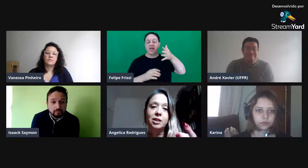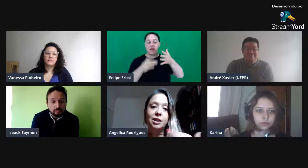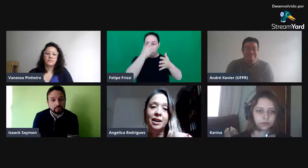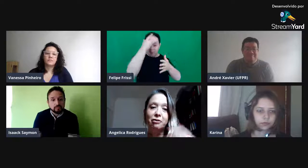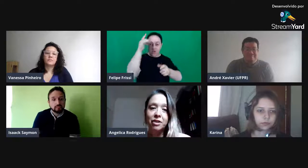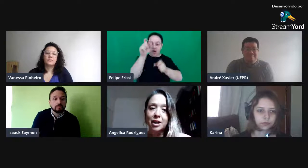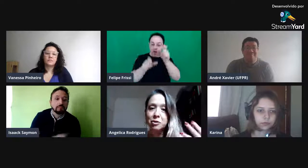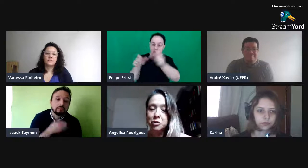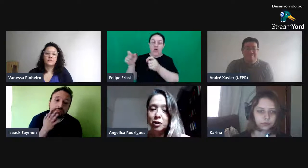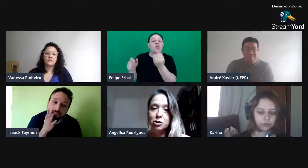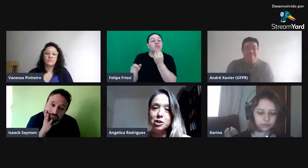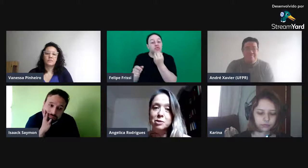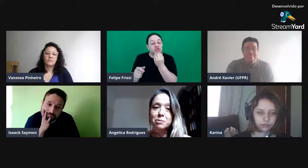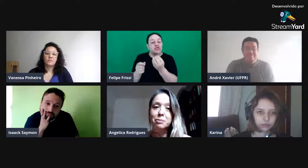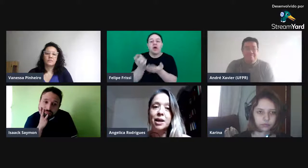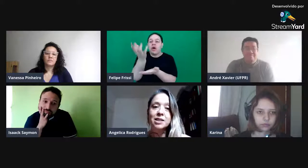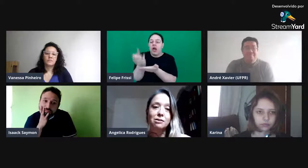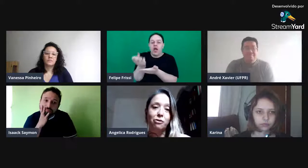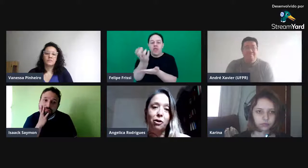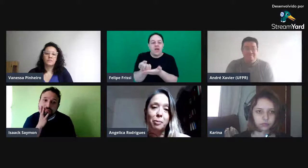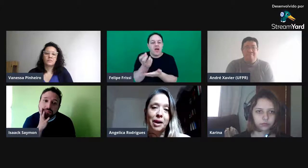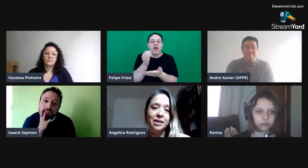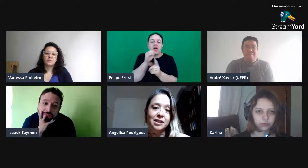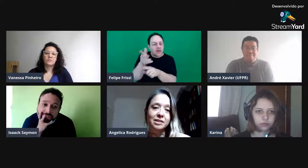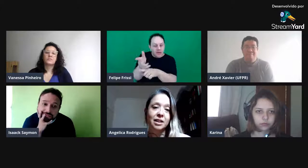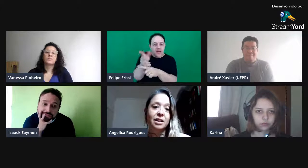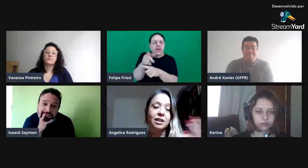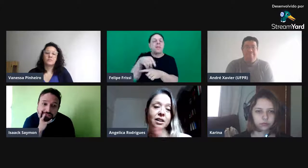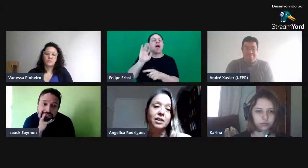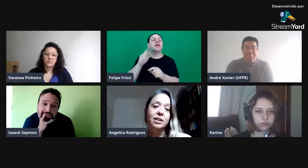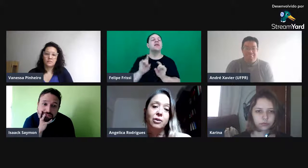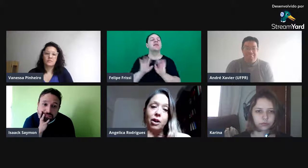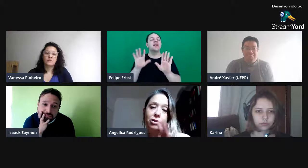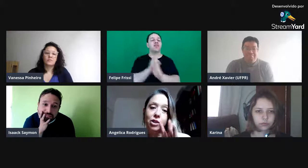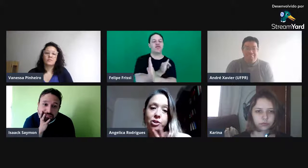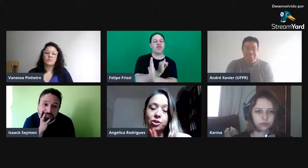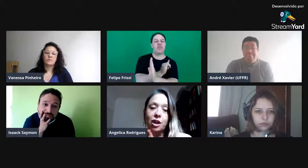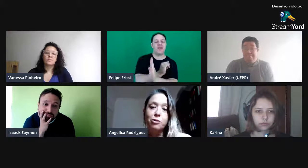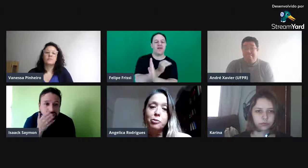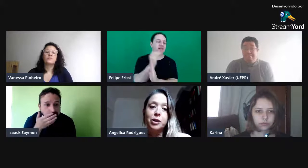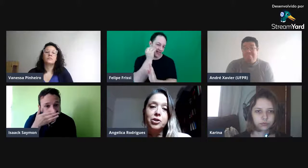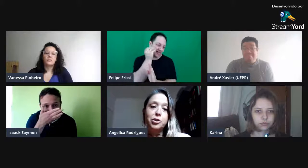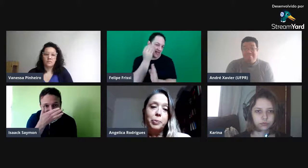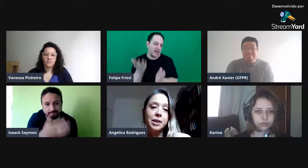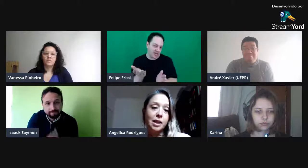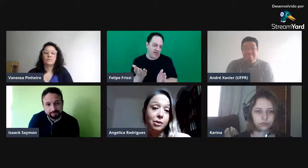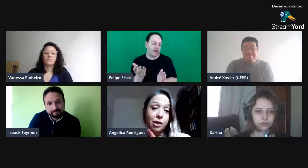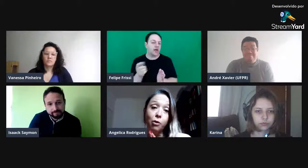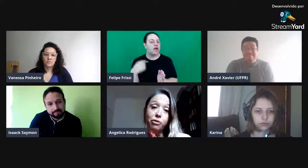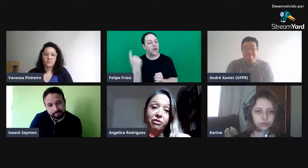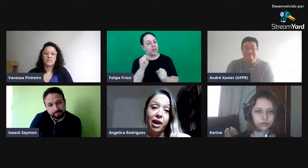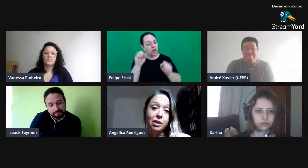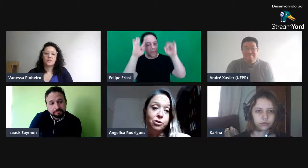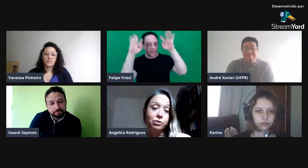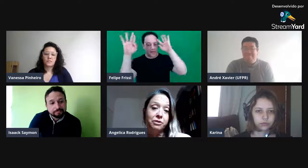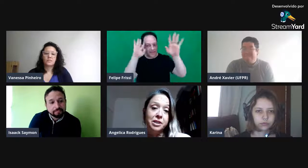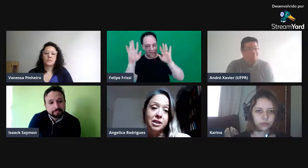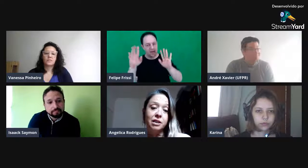gravar em situações mais informais, né? Então, eu acho que é algo para a gente pensar. Não é algo fácil de fazer,